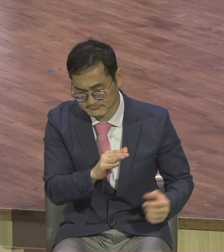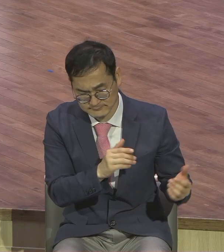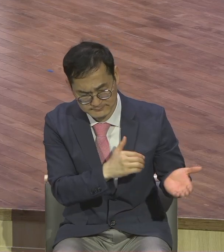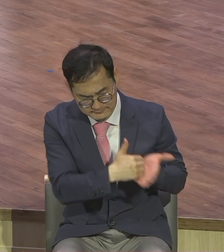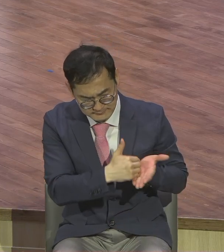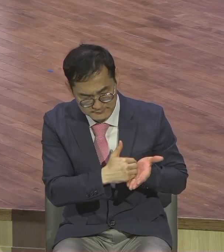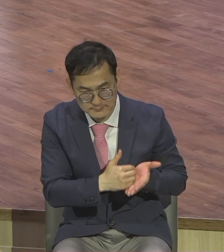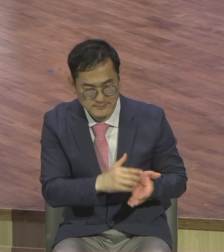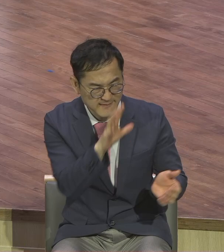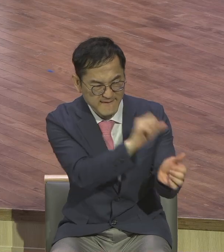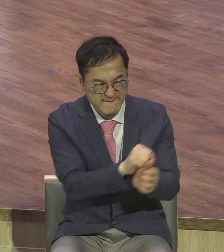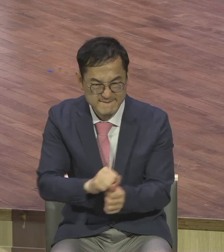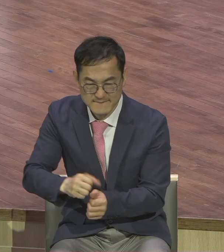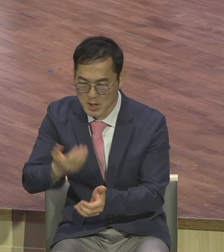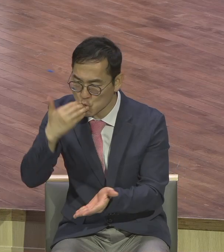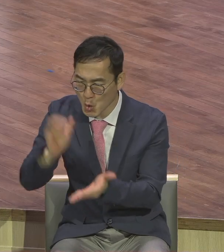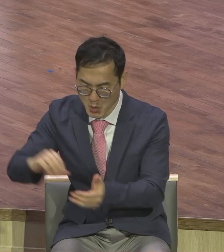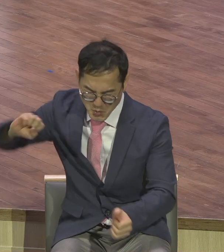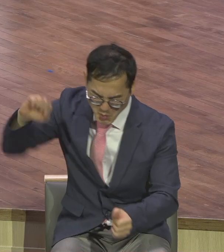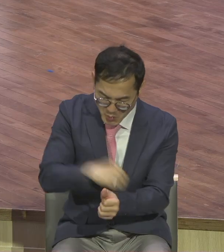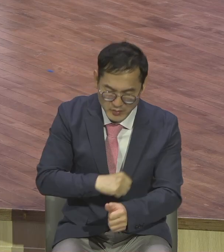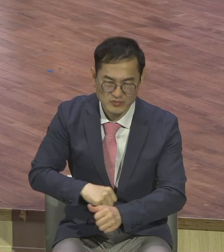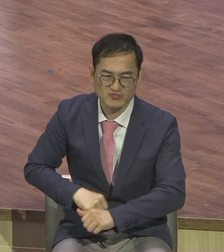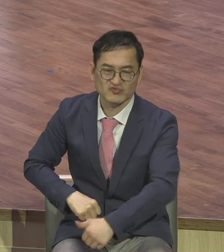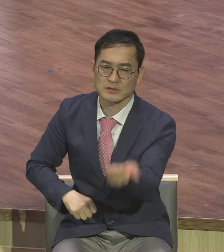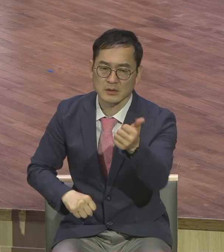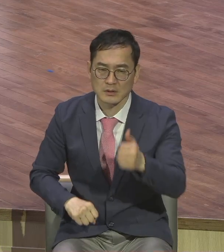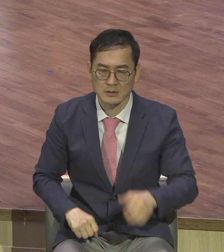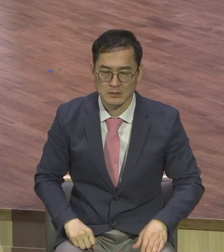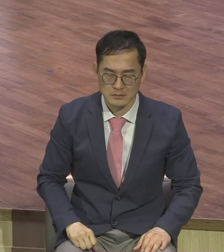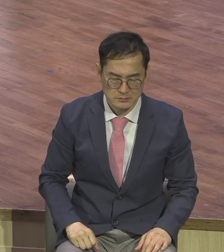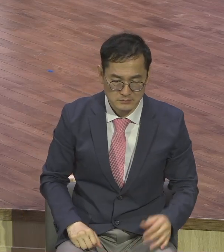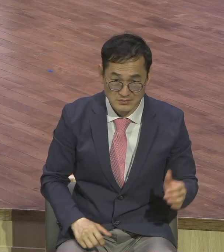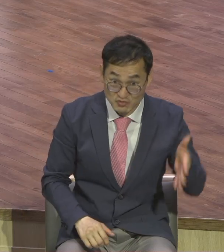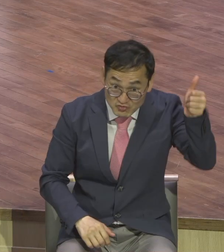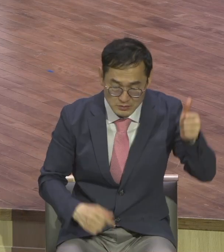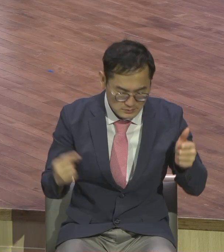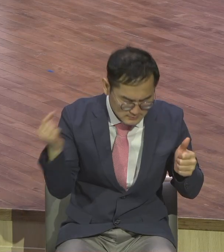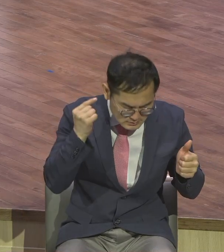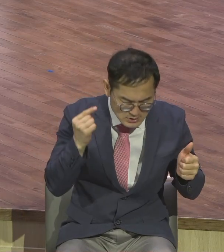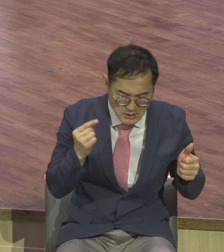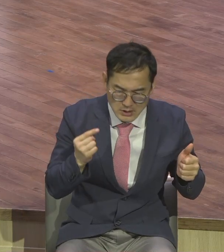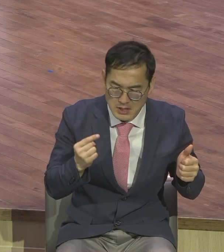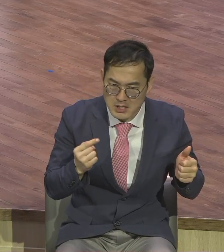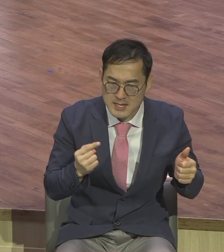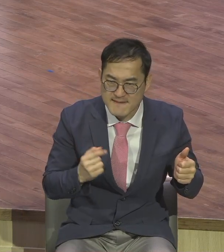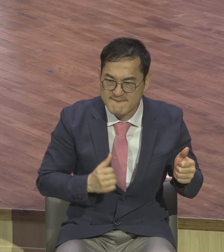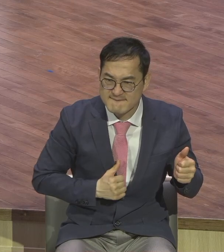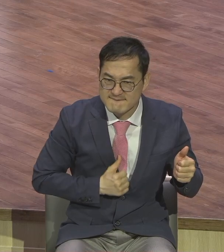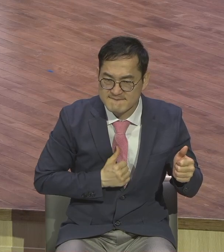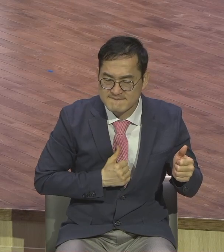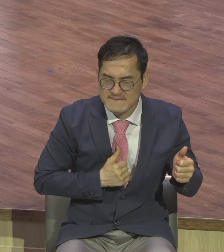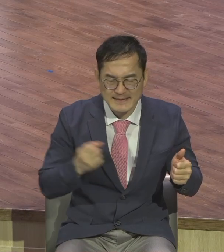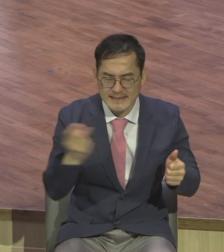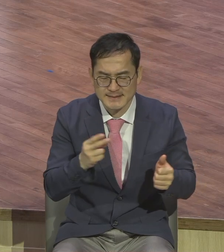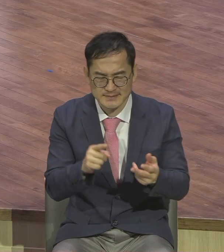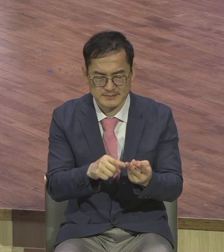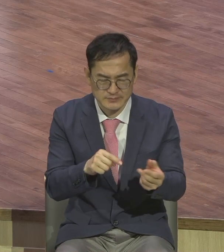그러니까 주인이 될 때 얼마나 마음이 아프겠어요. 그래도 인내심을 가지고 더 많은 종들을 보냈습니다. 더 많은